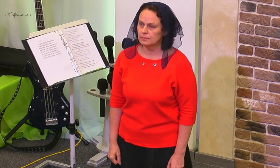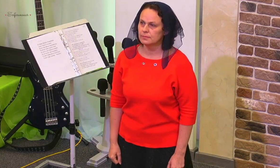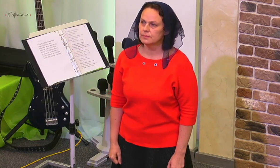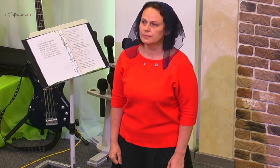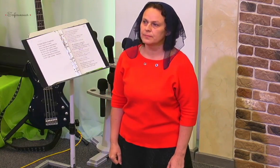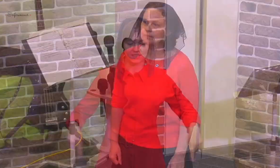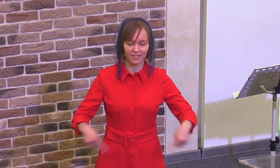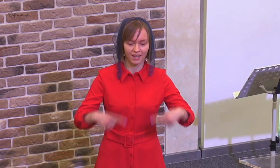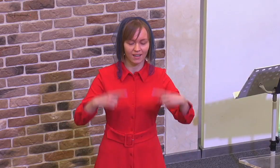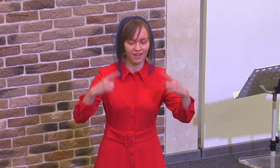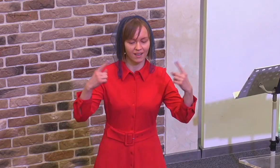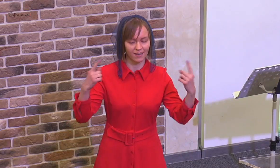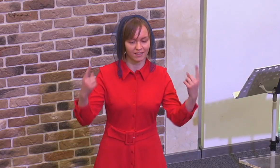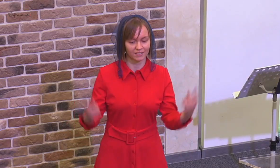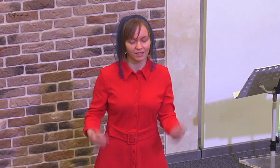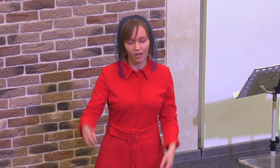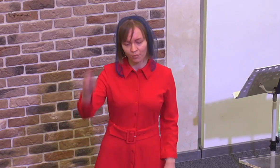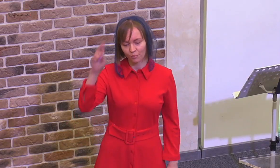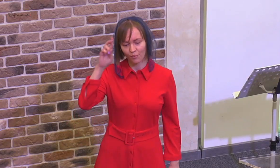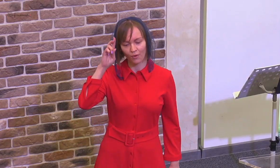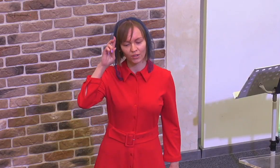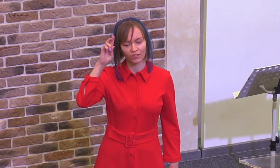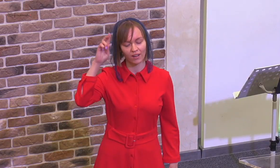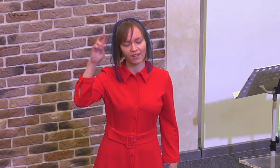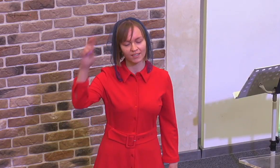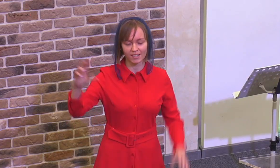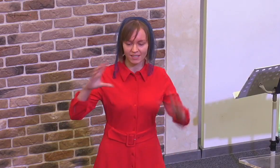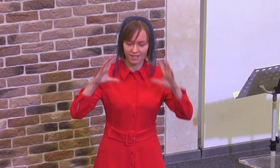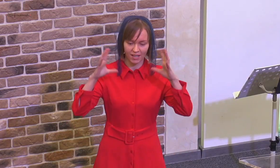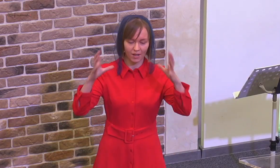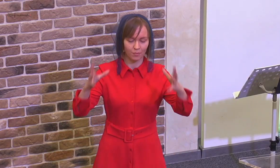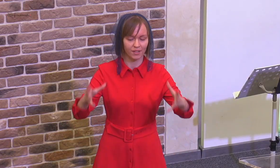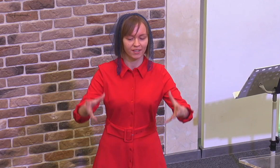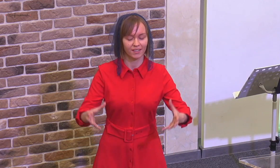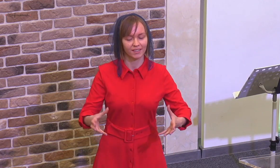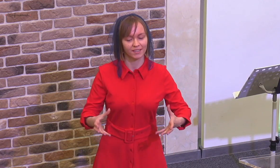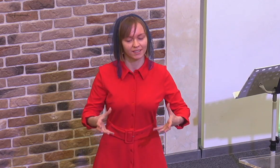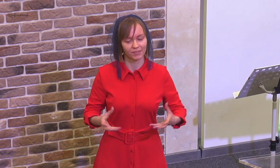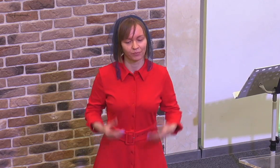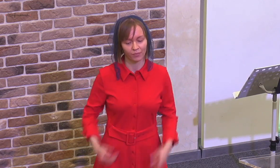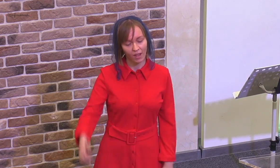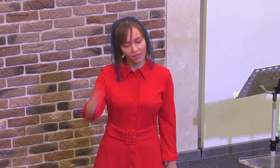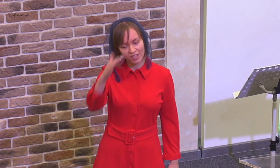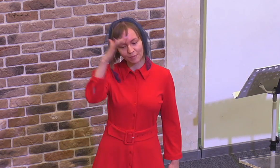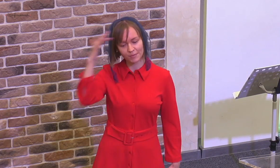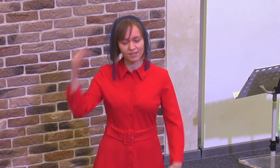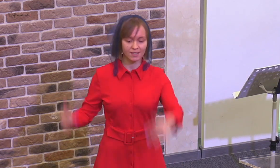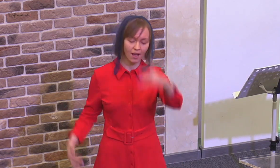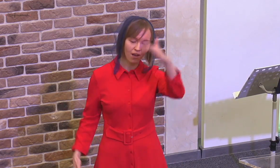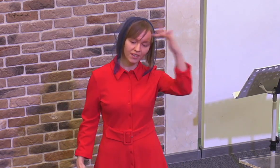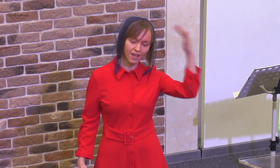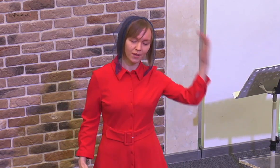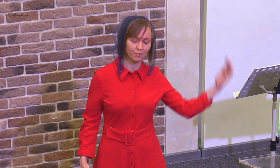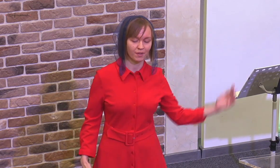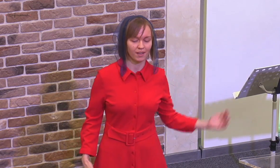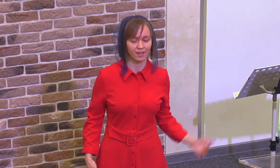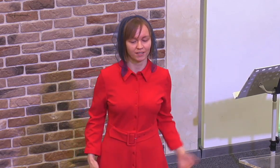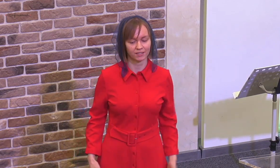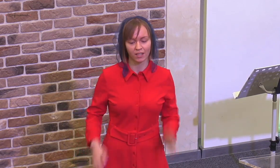и воскрес, Бог творец земли Небеса небес,